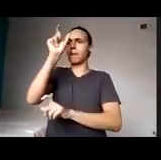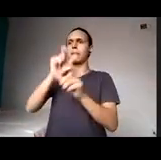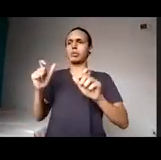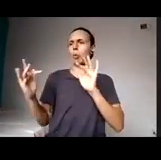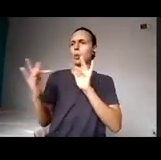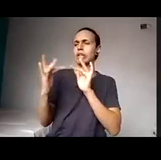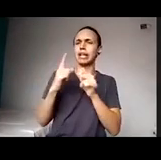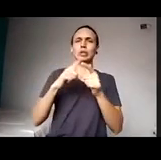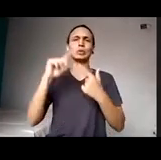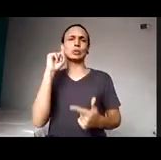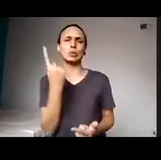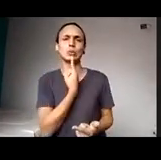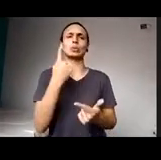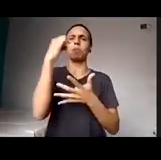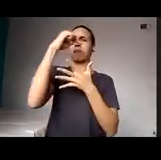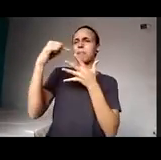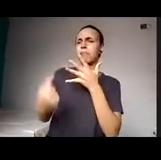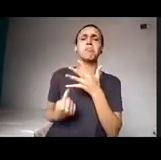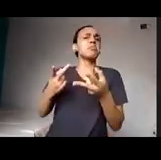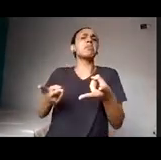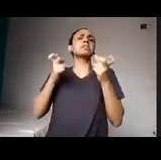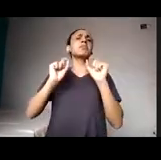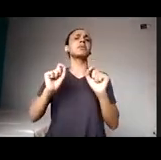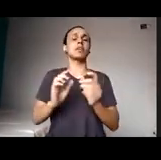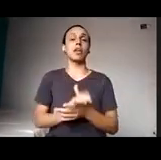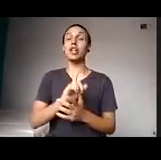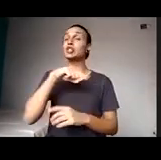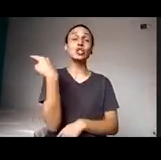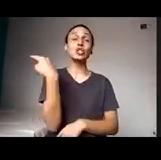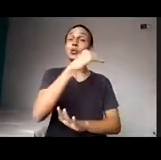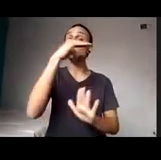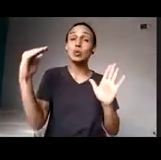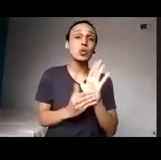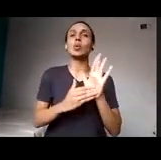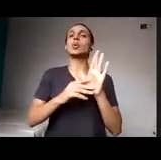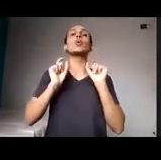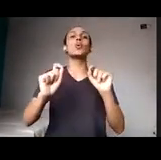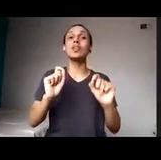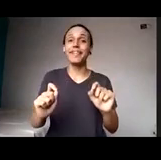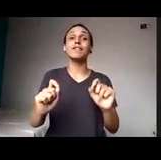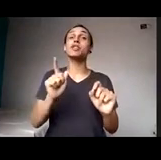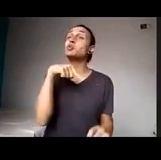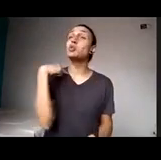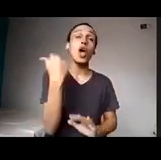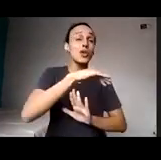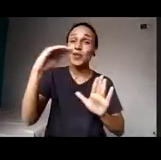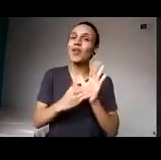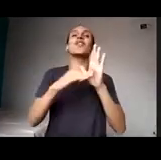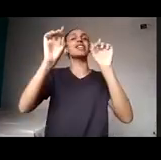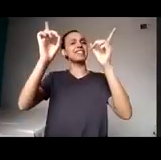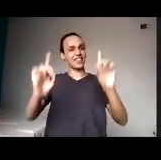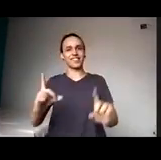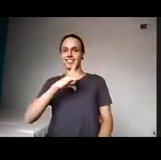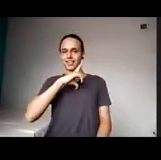e percebi que todos nós, sem exceção, somos pessoas com deficiência. Vivemos num mundo imperfeito,